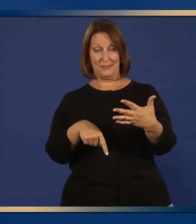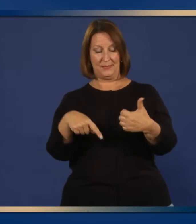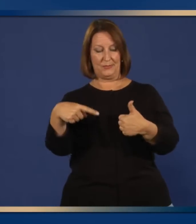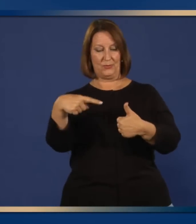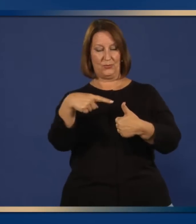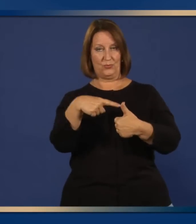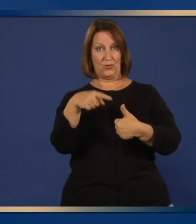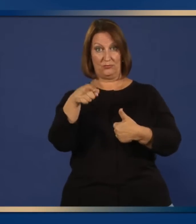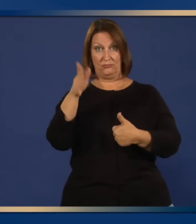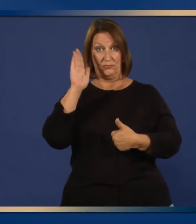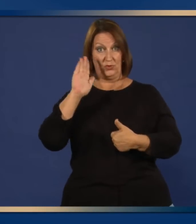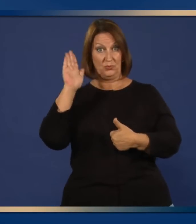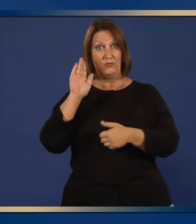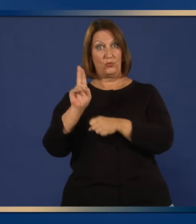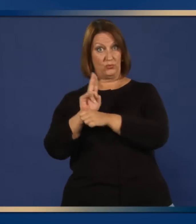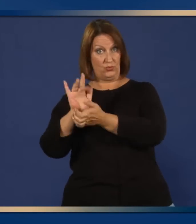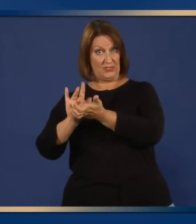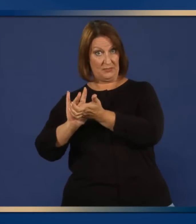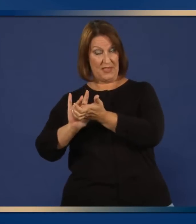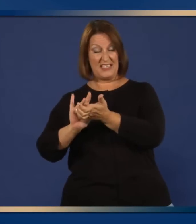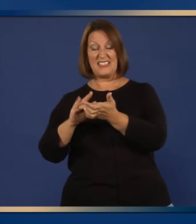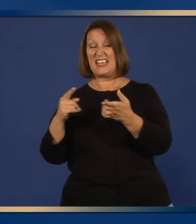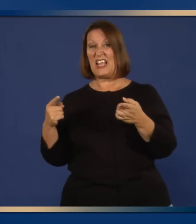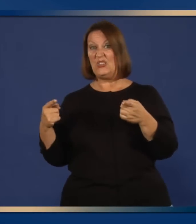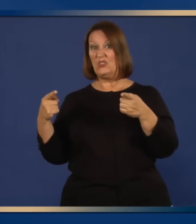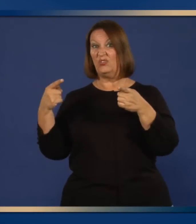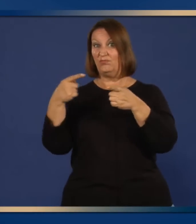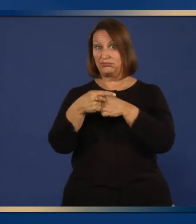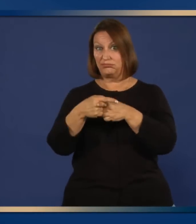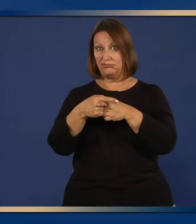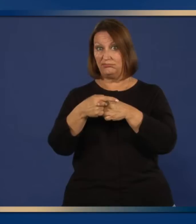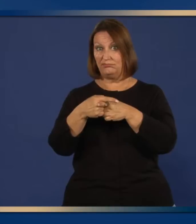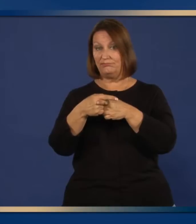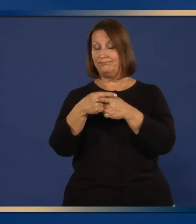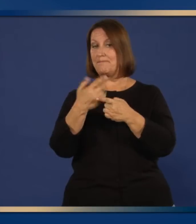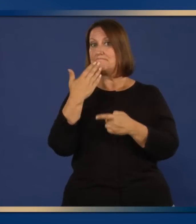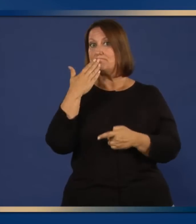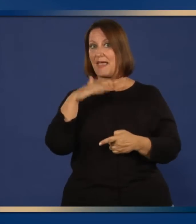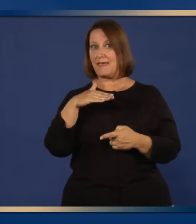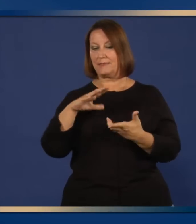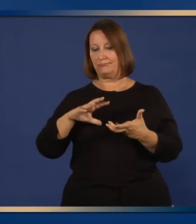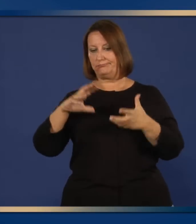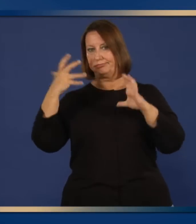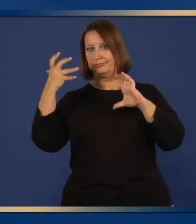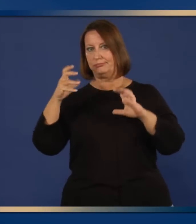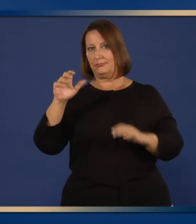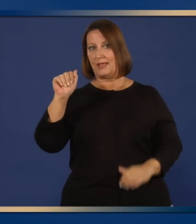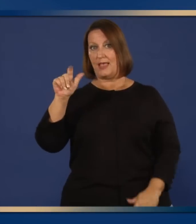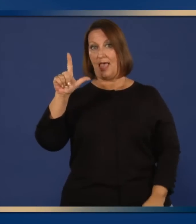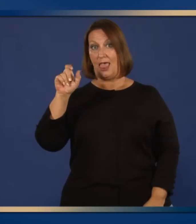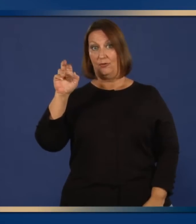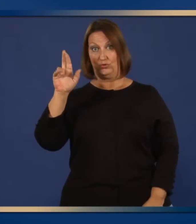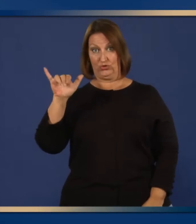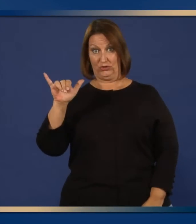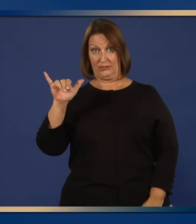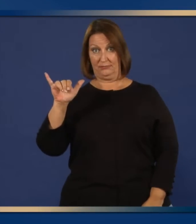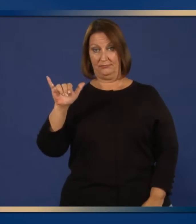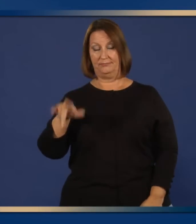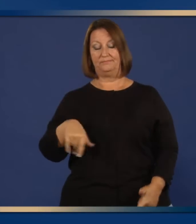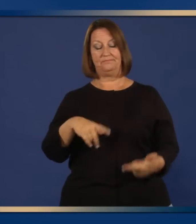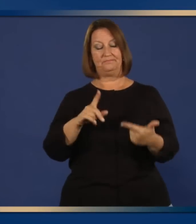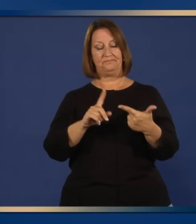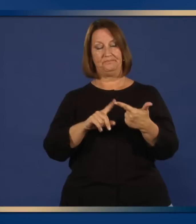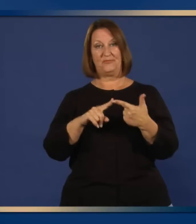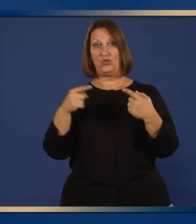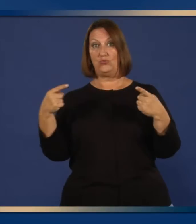No tome Zanamivir si alguna vez ha tenido una reacción alérgica severa a la lactosa